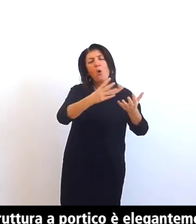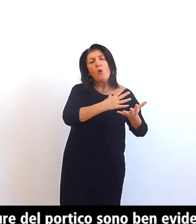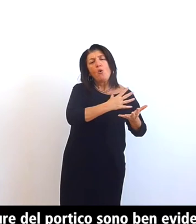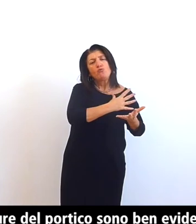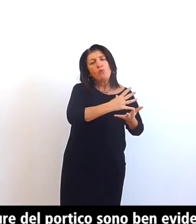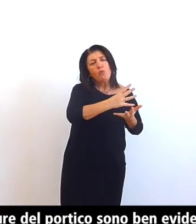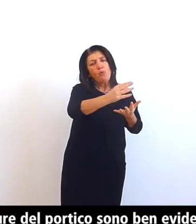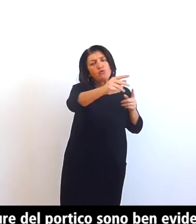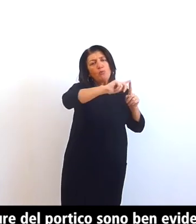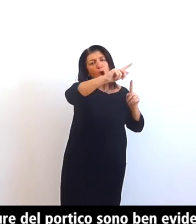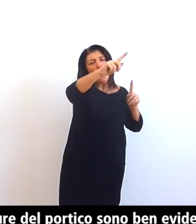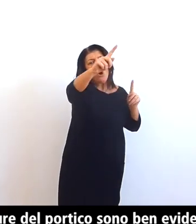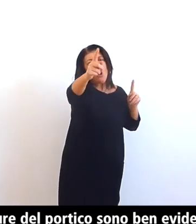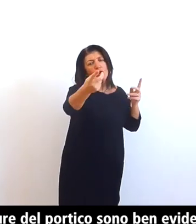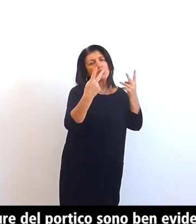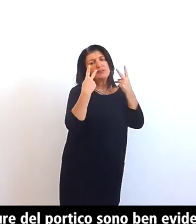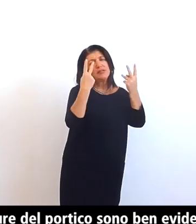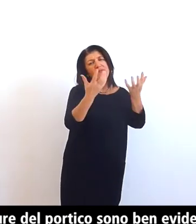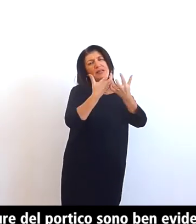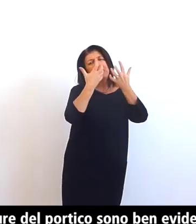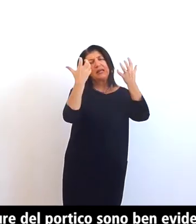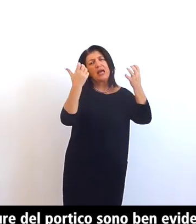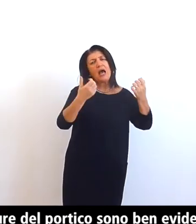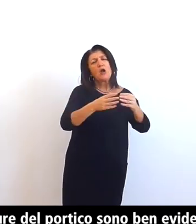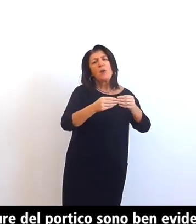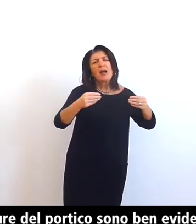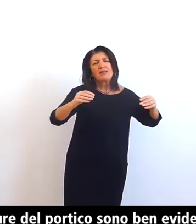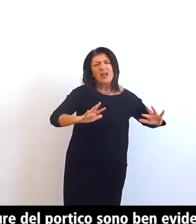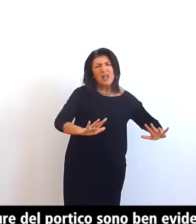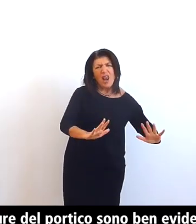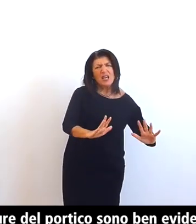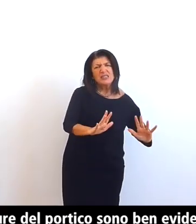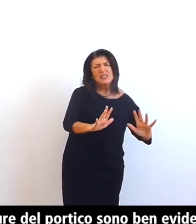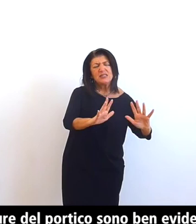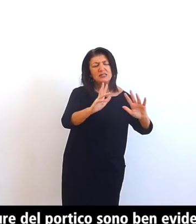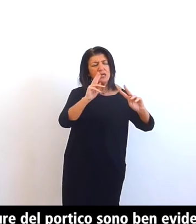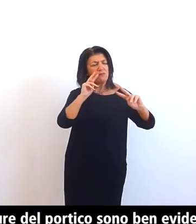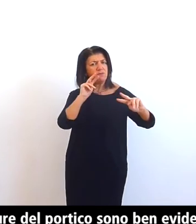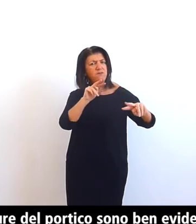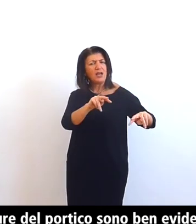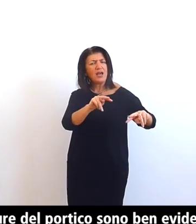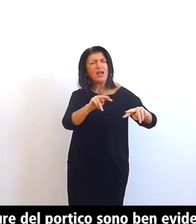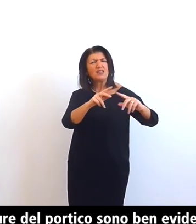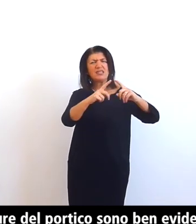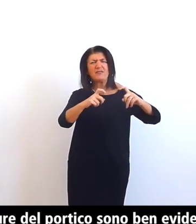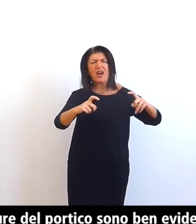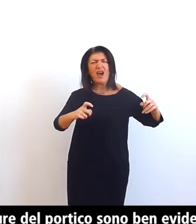evidenziate anche dal sapiente uso dei diversi materiali che ne modulano le superfici con i differenti